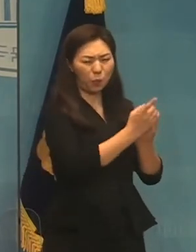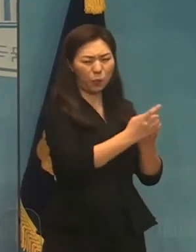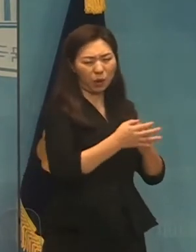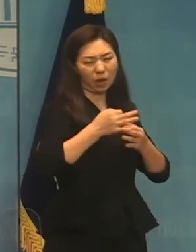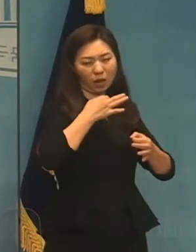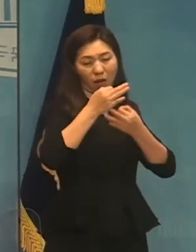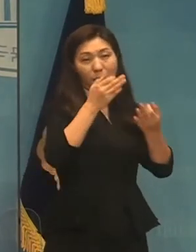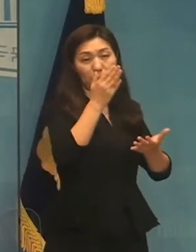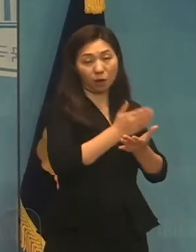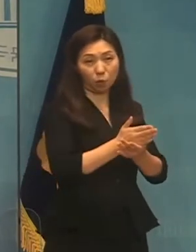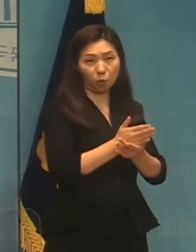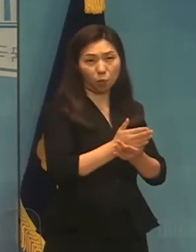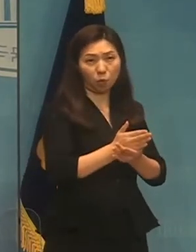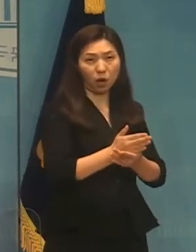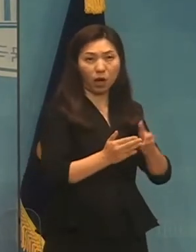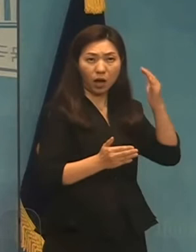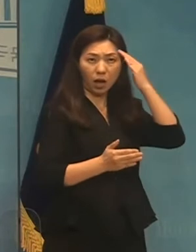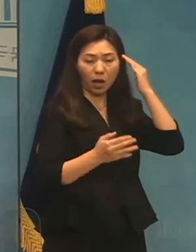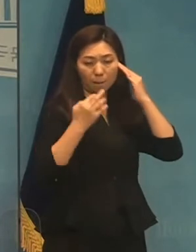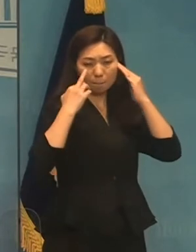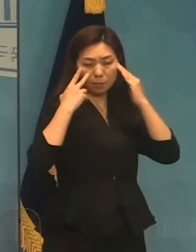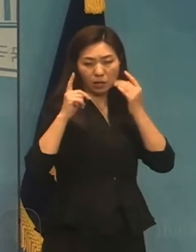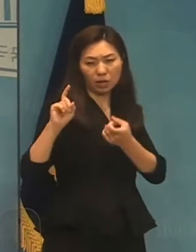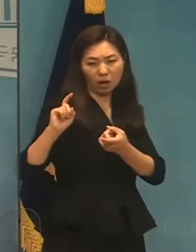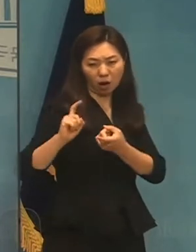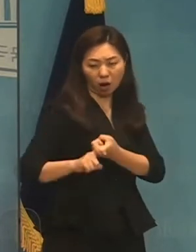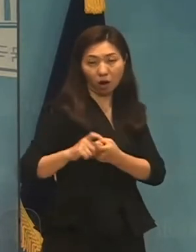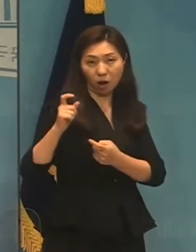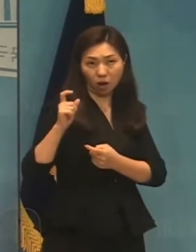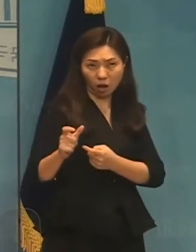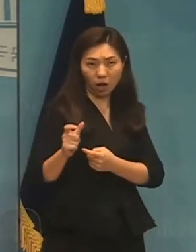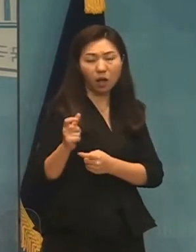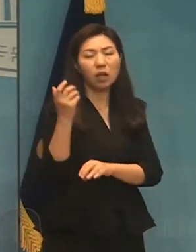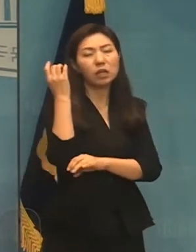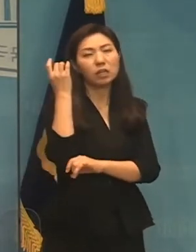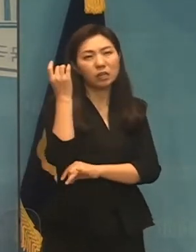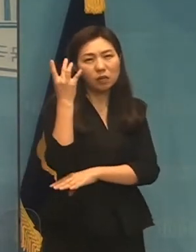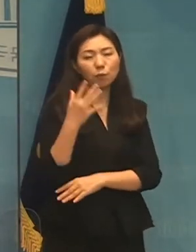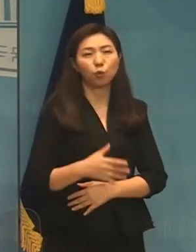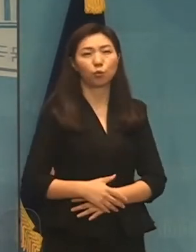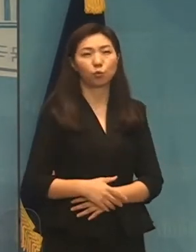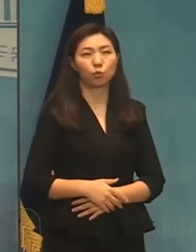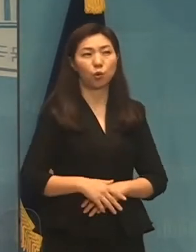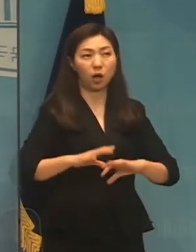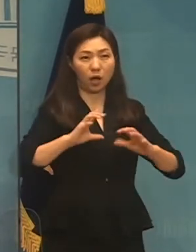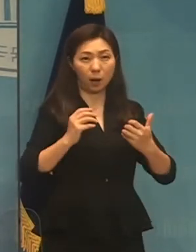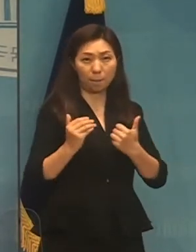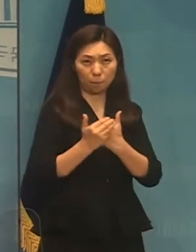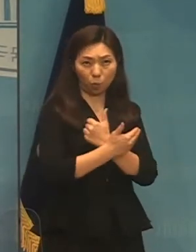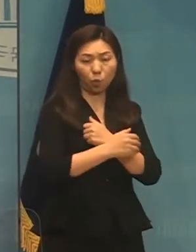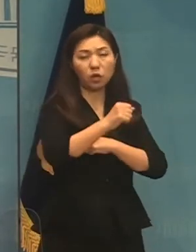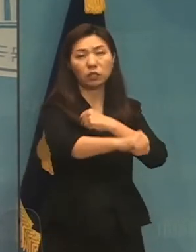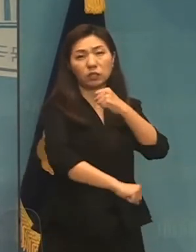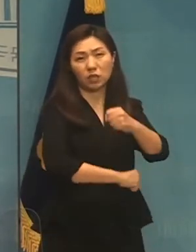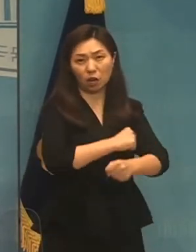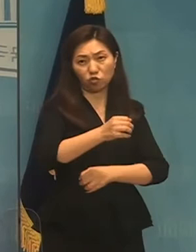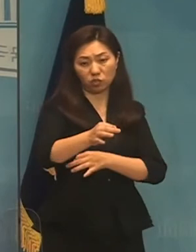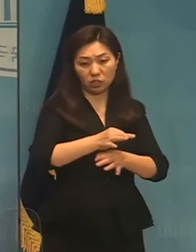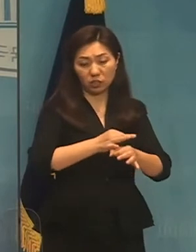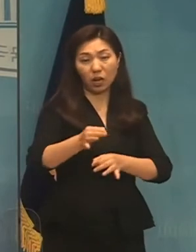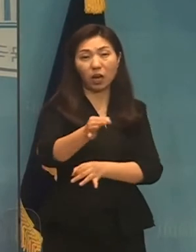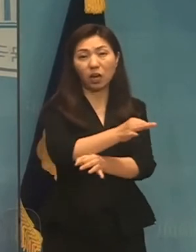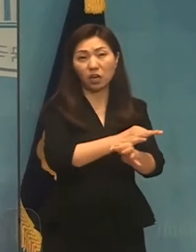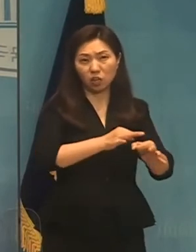국권한 한미동댕 기반의 안고를 받아오고 자유시장 경제를 지켜낼 수 있는